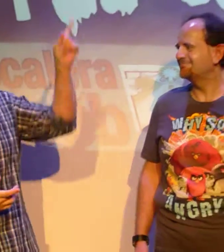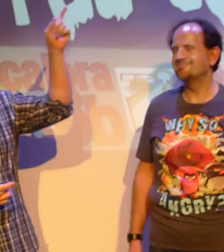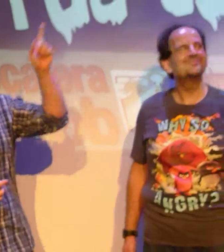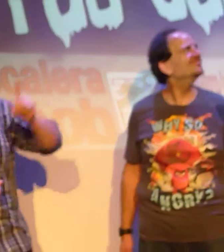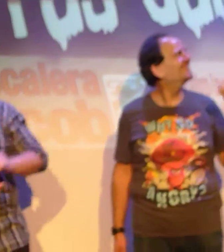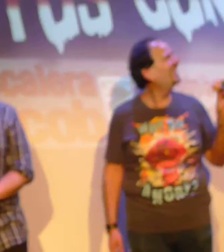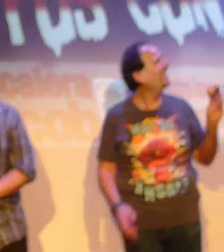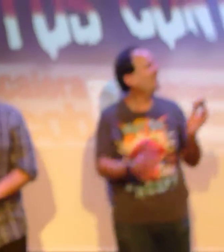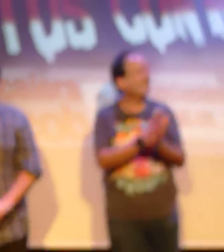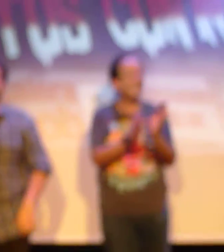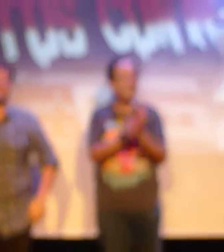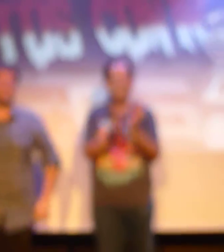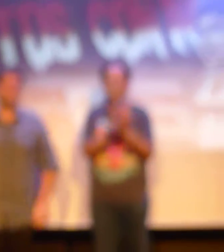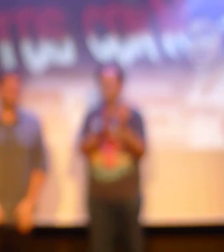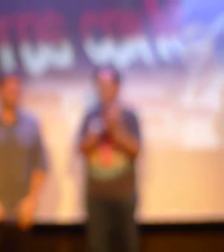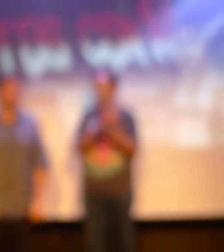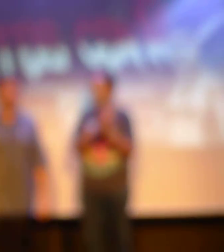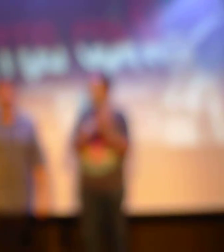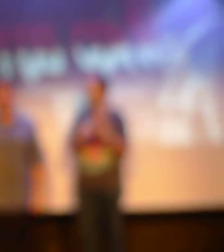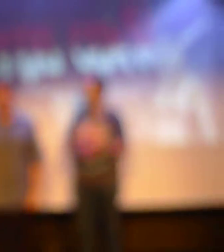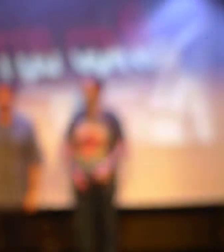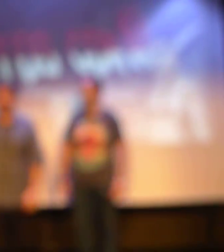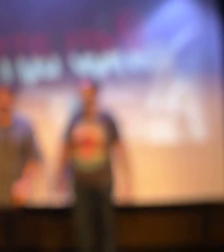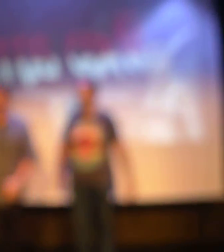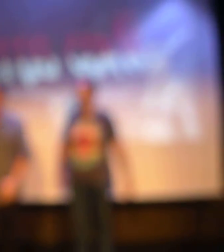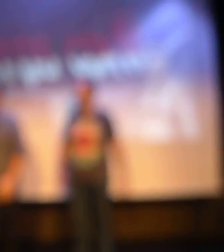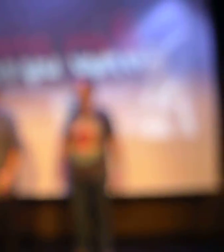A ella le ha gustado, Sonia. Y nada, esperemos que... Bueno.